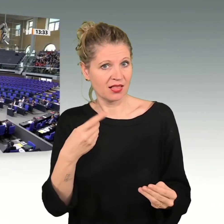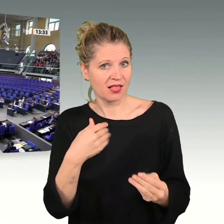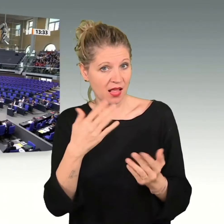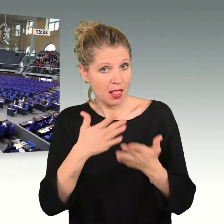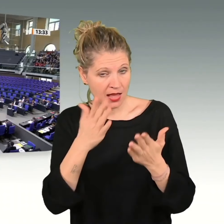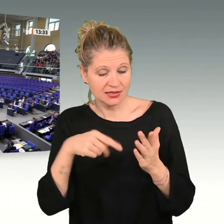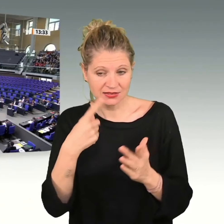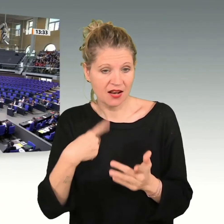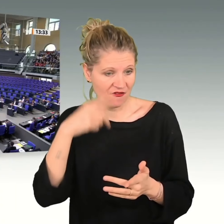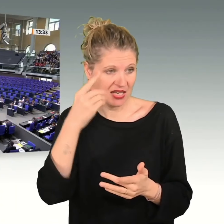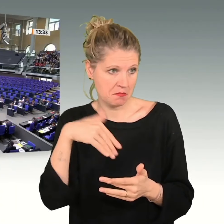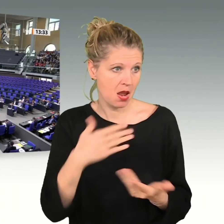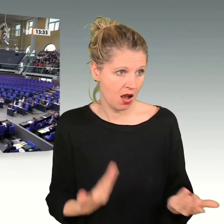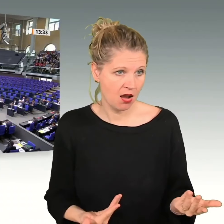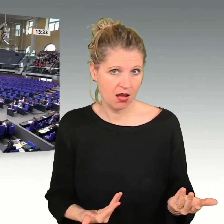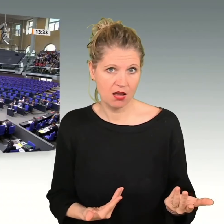Ganz ehrlich,